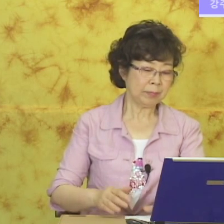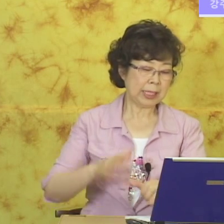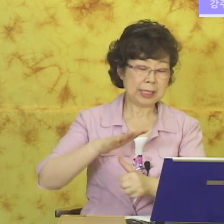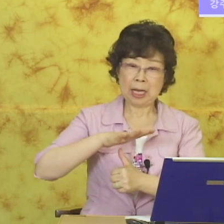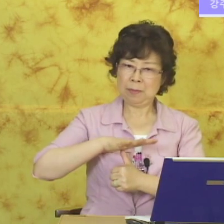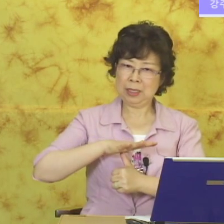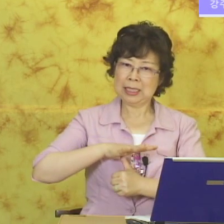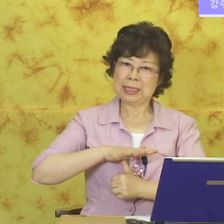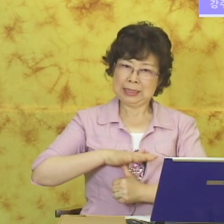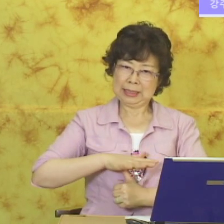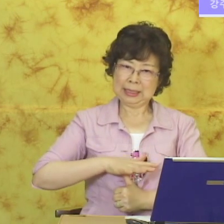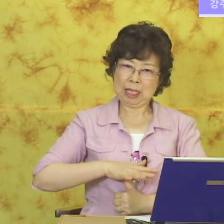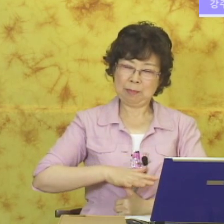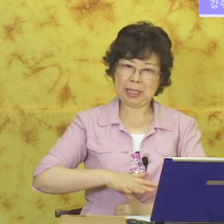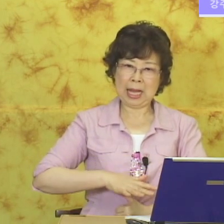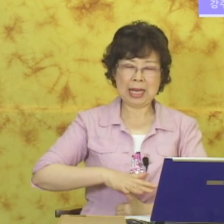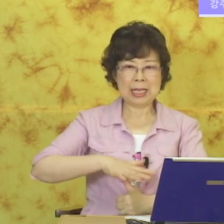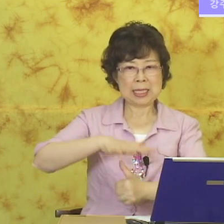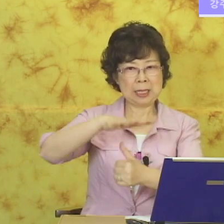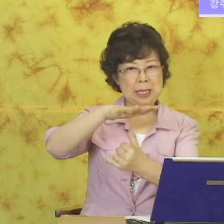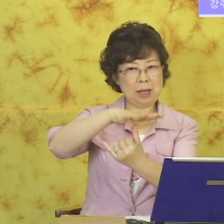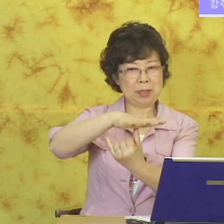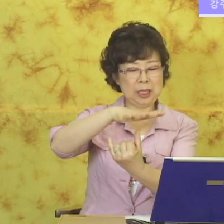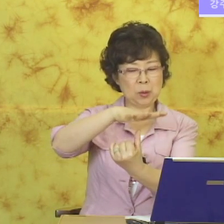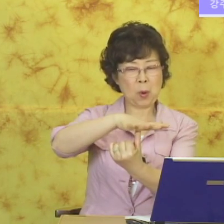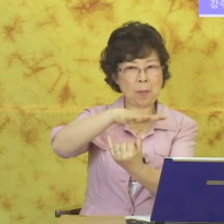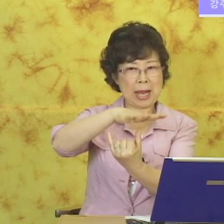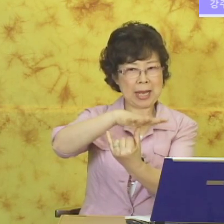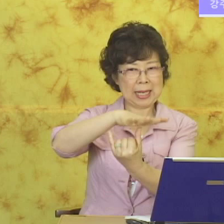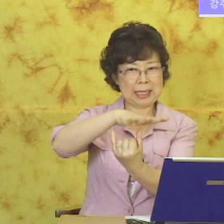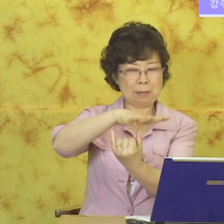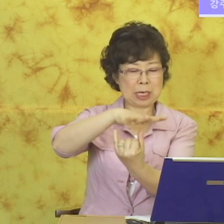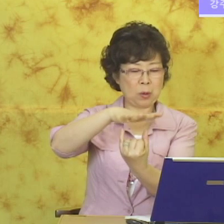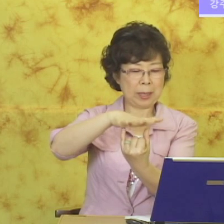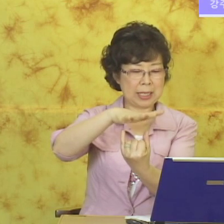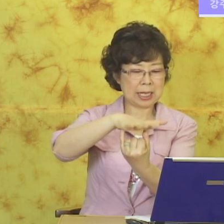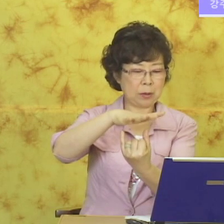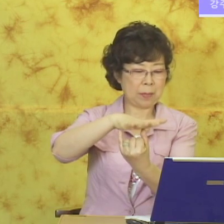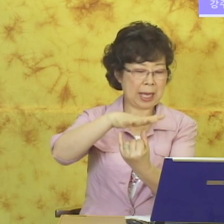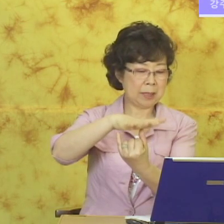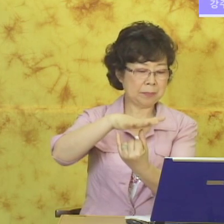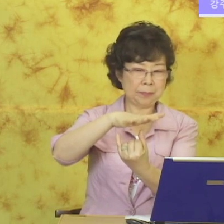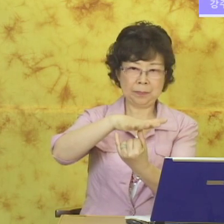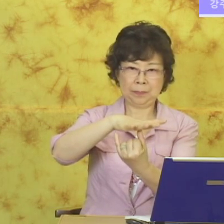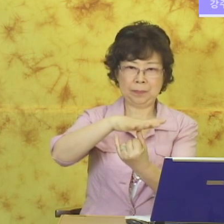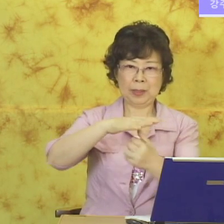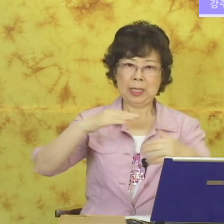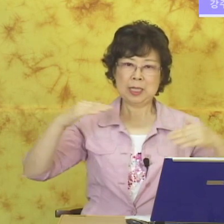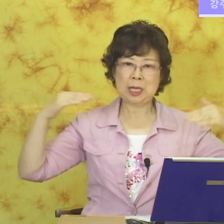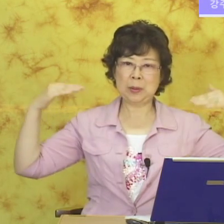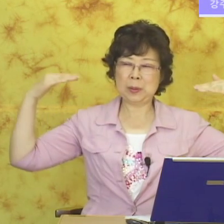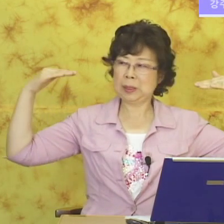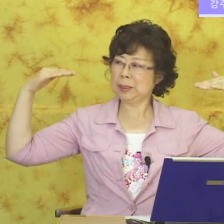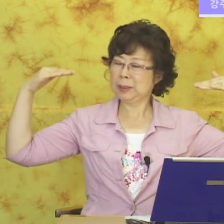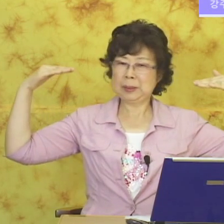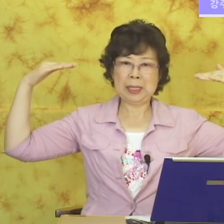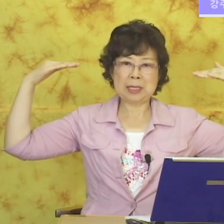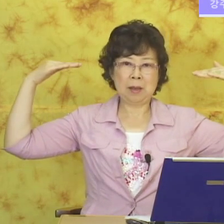이렇게 하면 참다. 이렇게 하면 꼬마. 남자 꼬마, 여자 꼬마. 자 요거를 해서